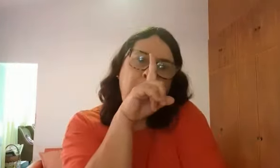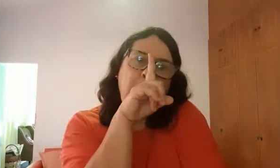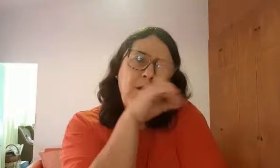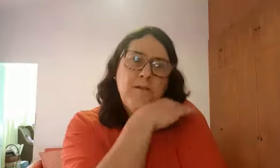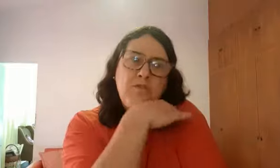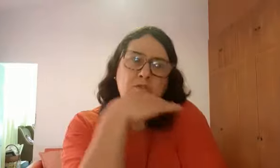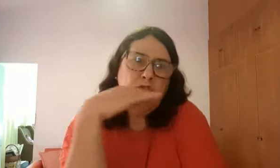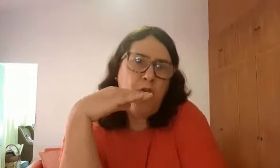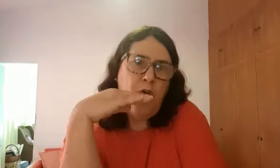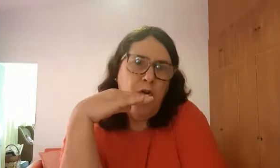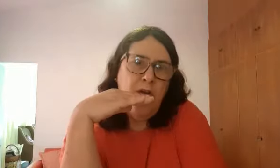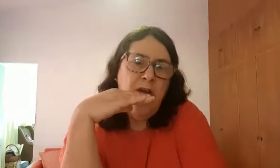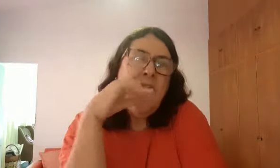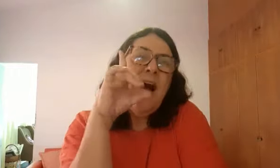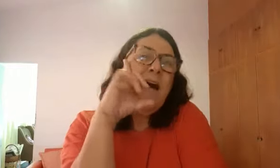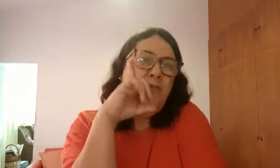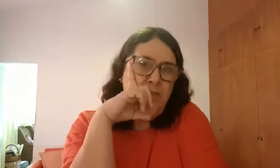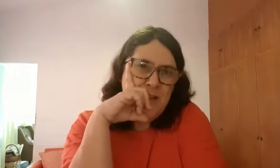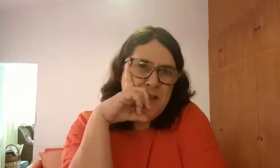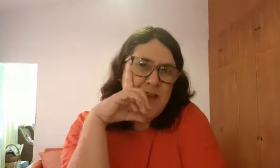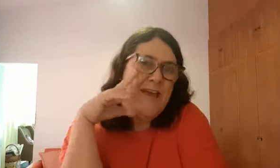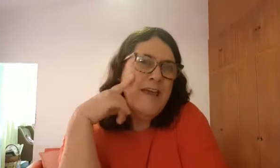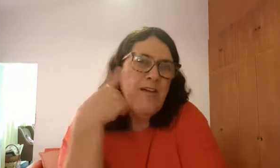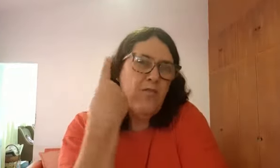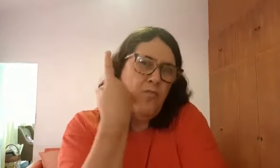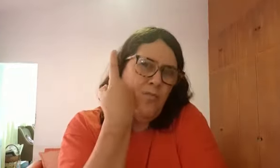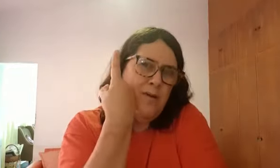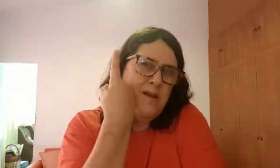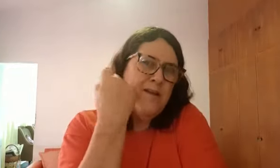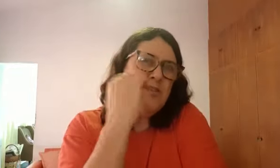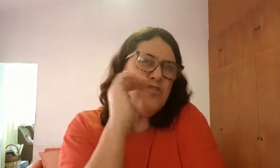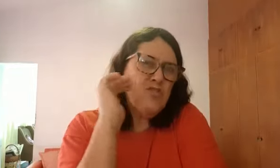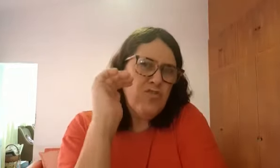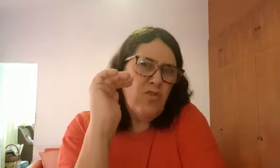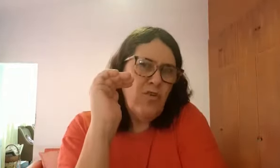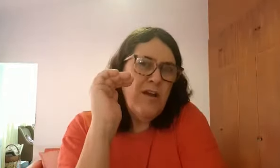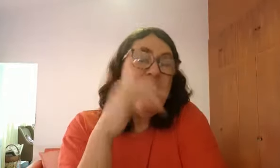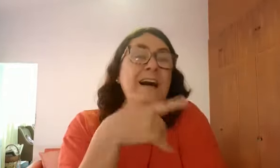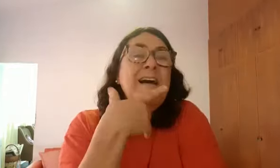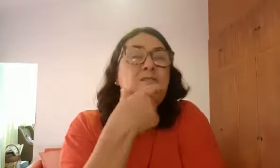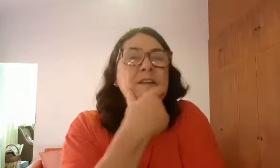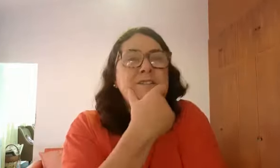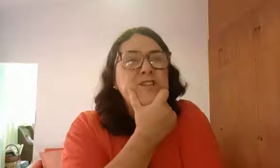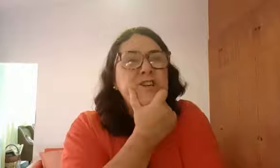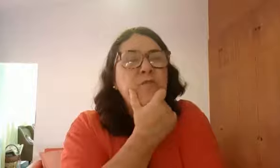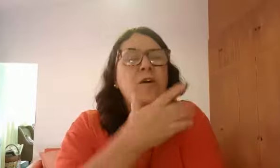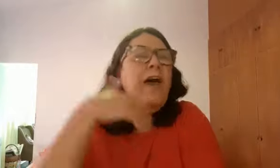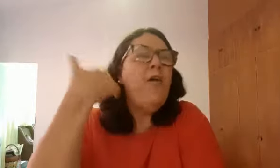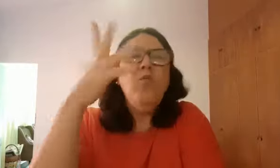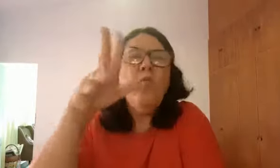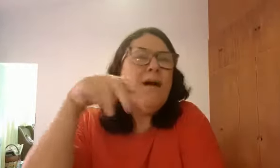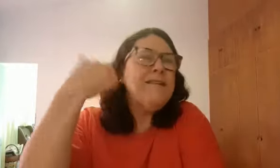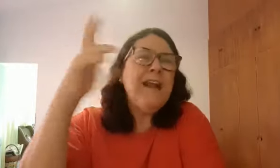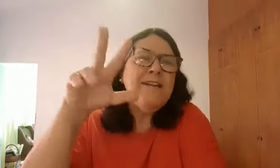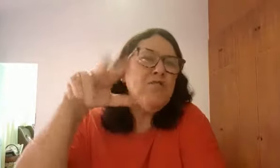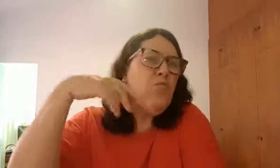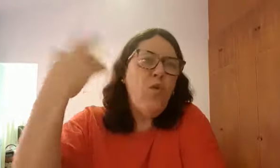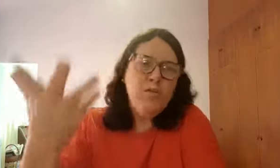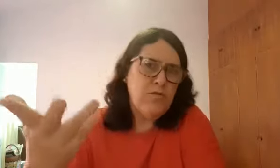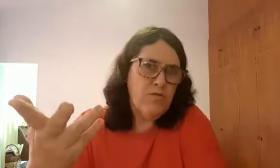só. A vida é uma só. Ano letivo é um atrás do outro.